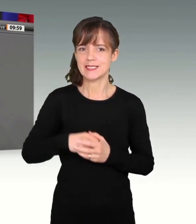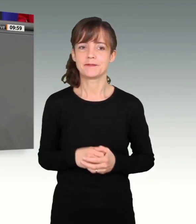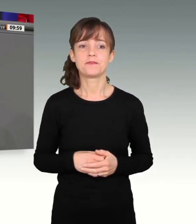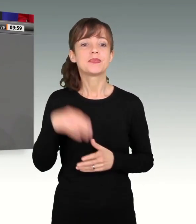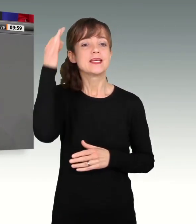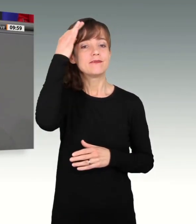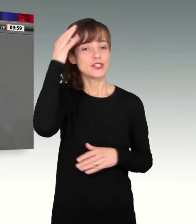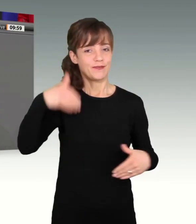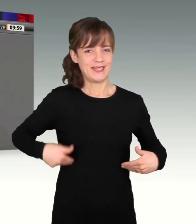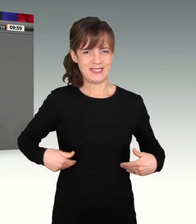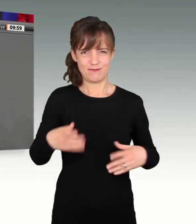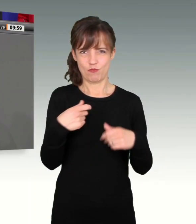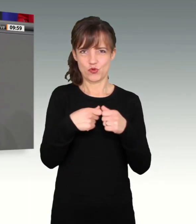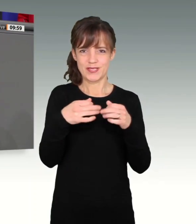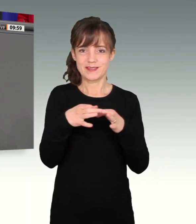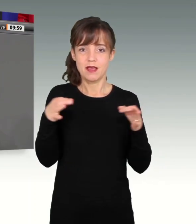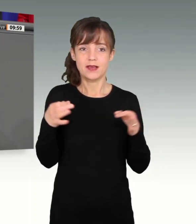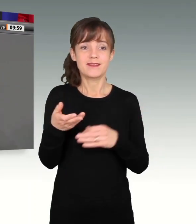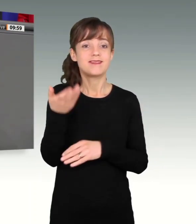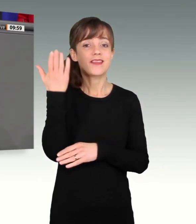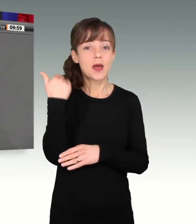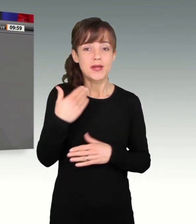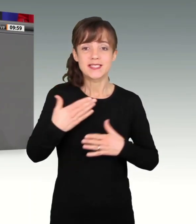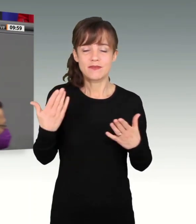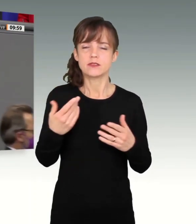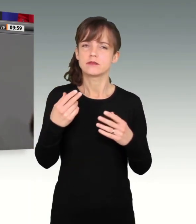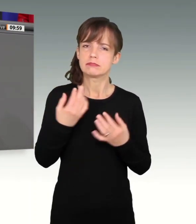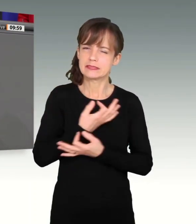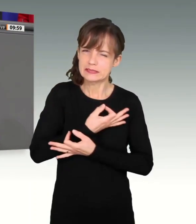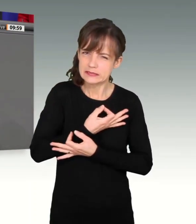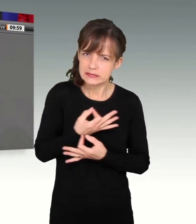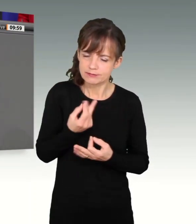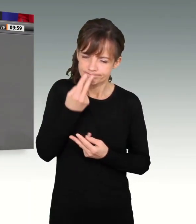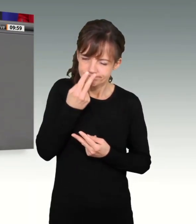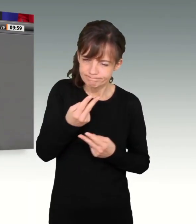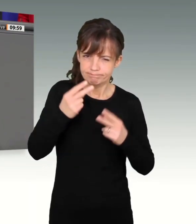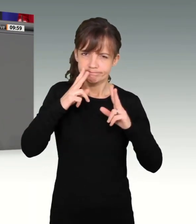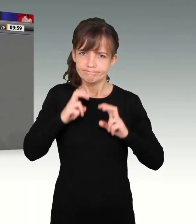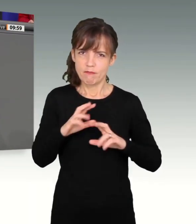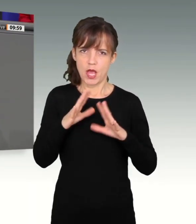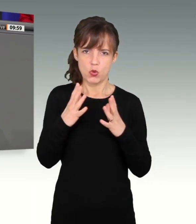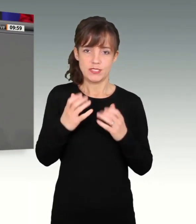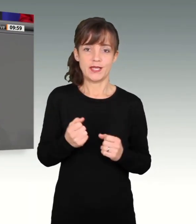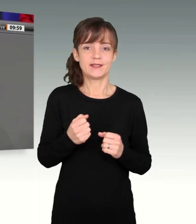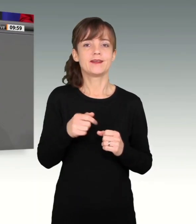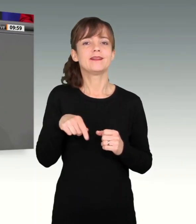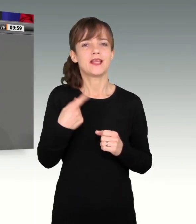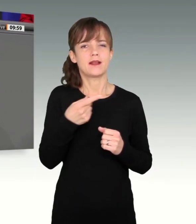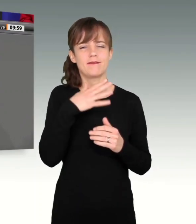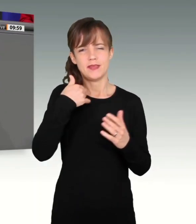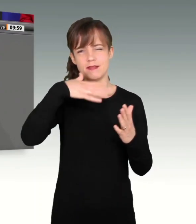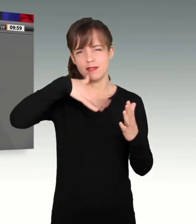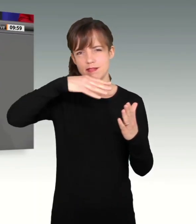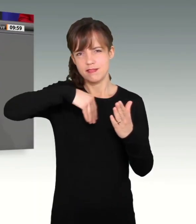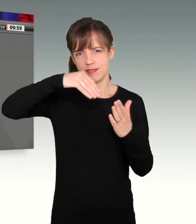Dienst des Bundestages hat sich nämlich damals mit diesem Haushalt ausführlich beschäftigt. Und ich möchte nur aus der Zusammenfassung der vielen Seiten